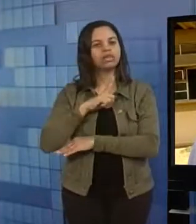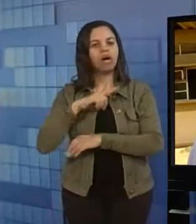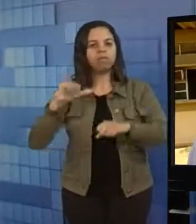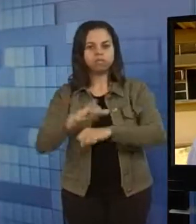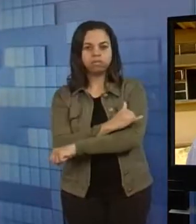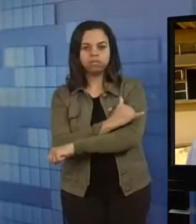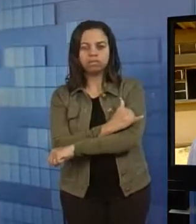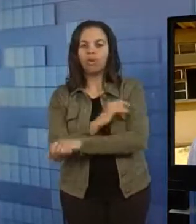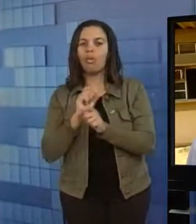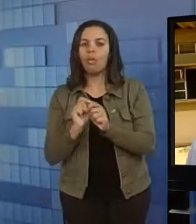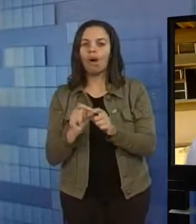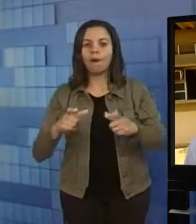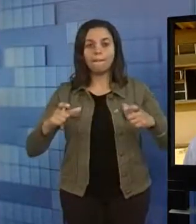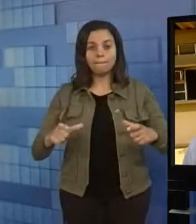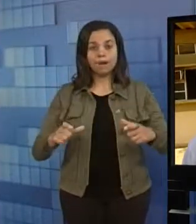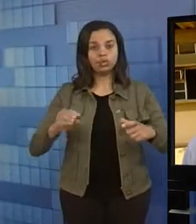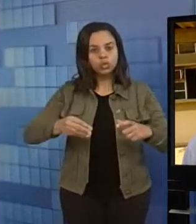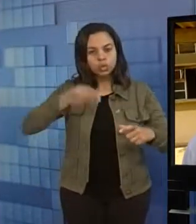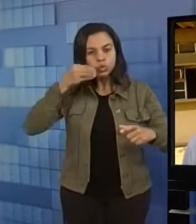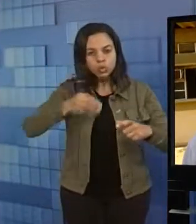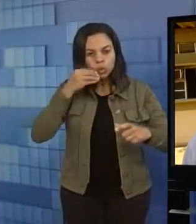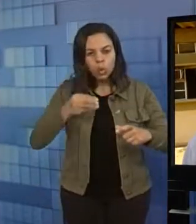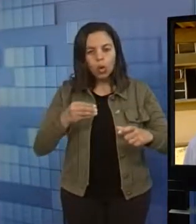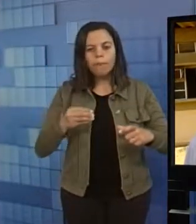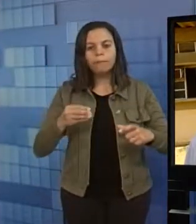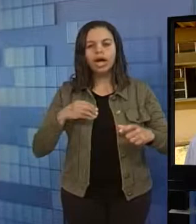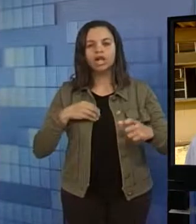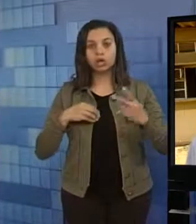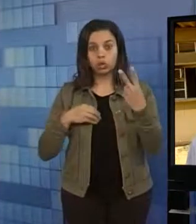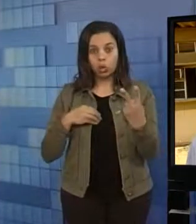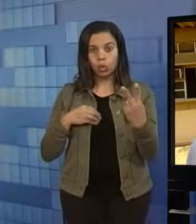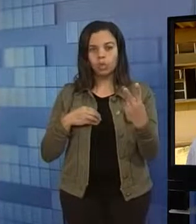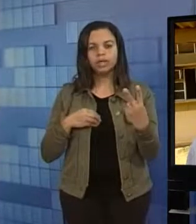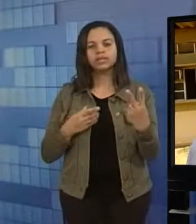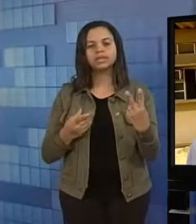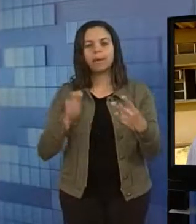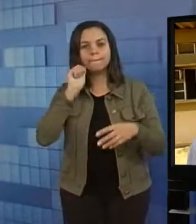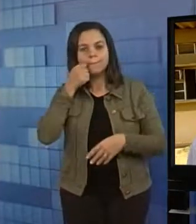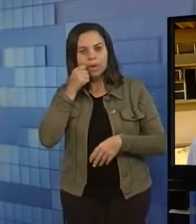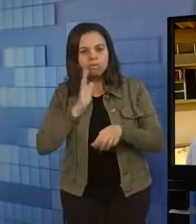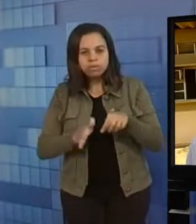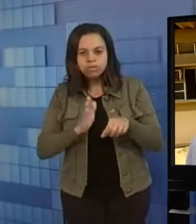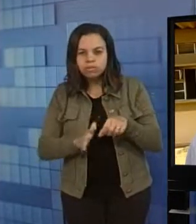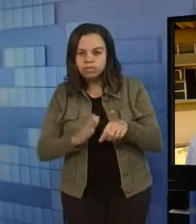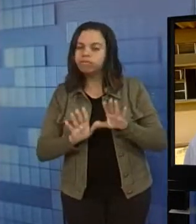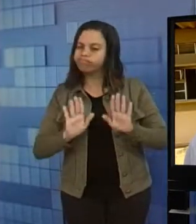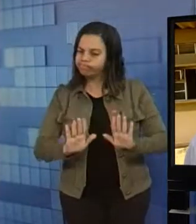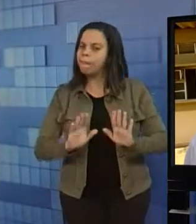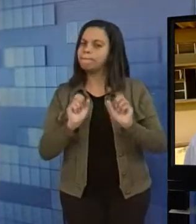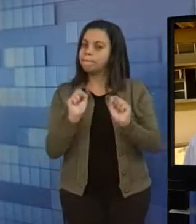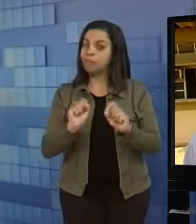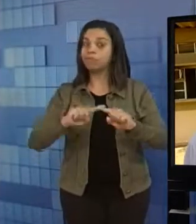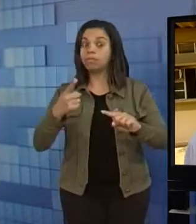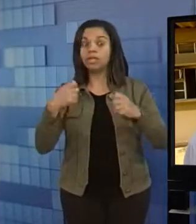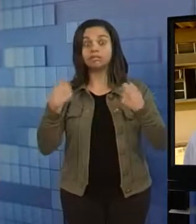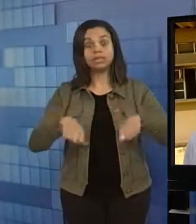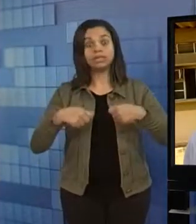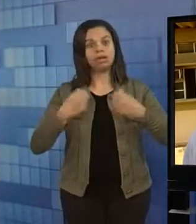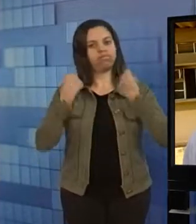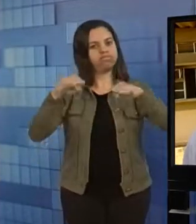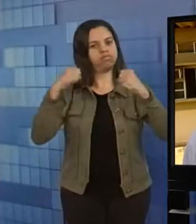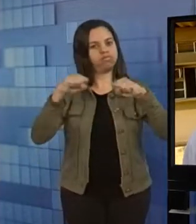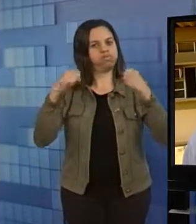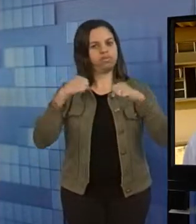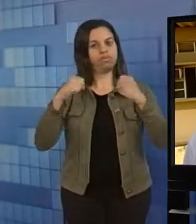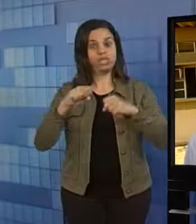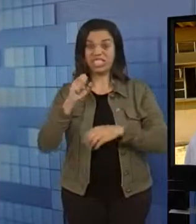acho que não é isso que vai fazer com que a pessoa engorde. O grande segredo é manter a pessoa ativa. Se a pessoa é ativa, não é a sopa